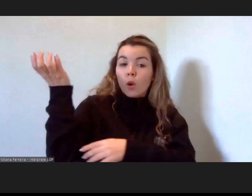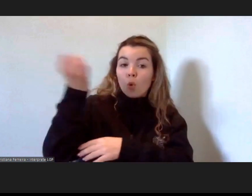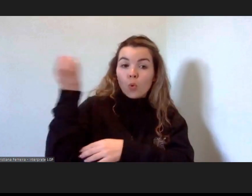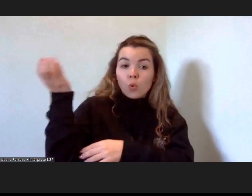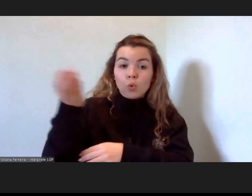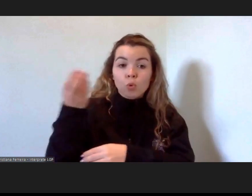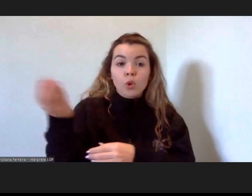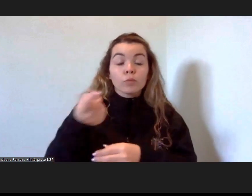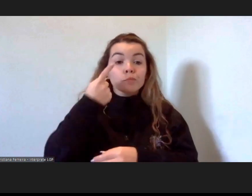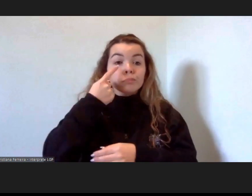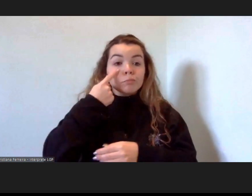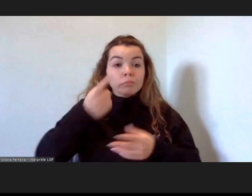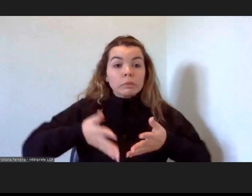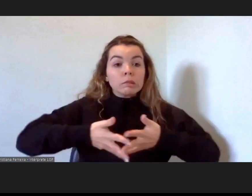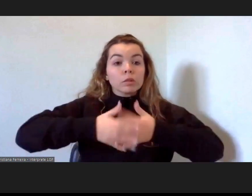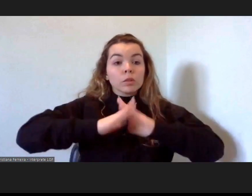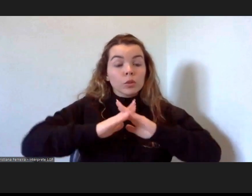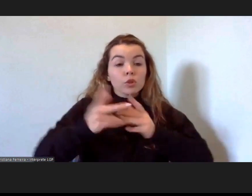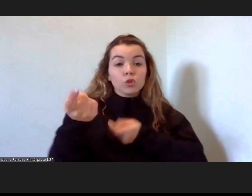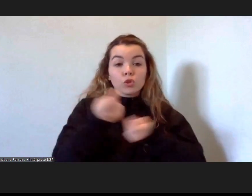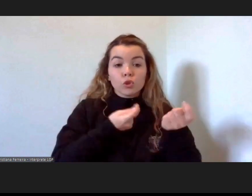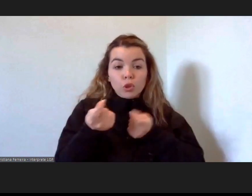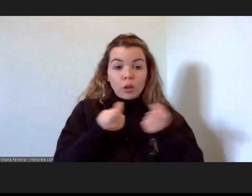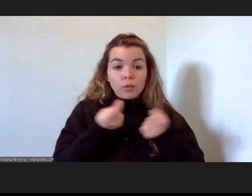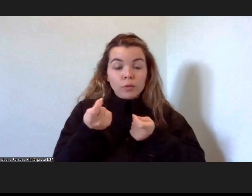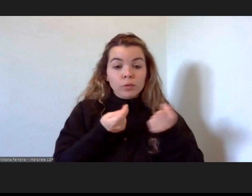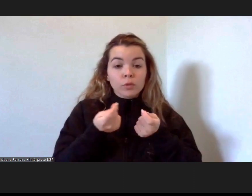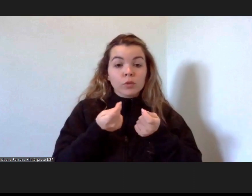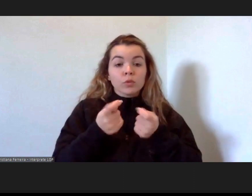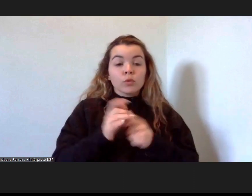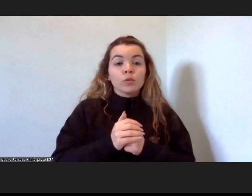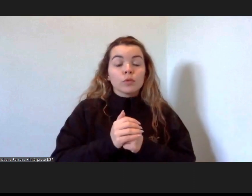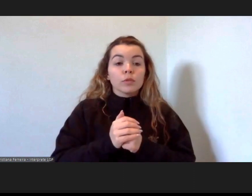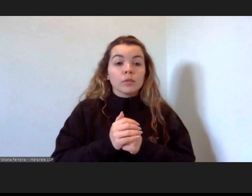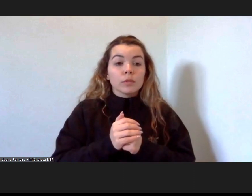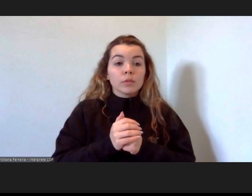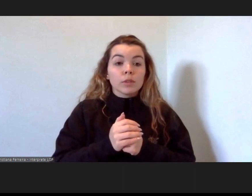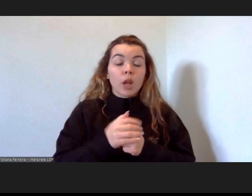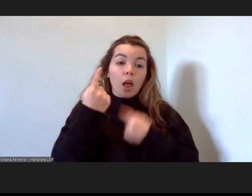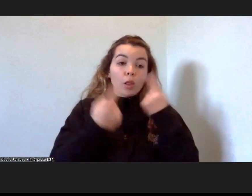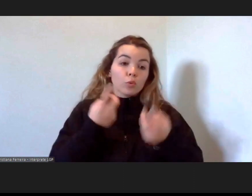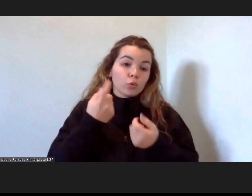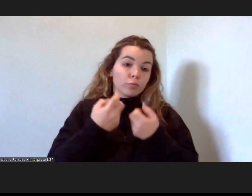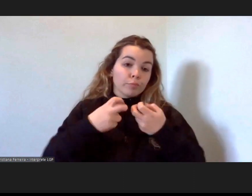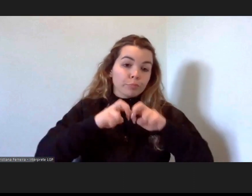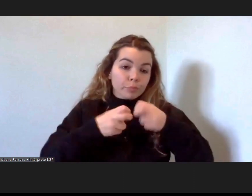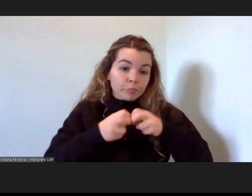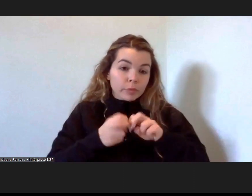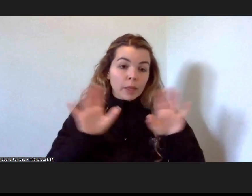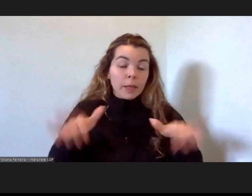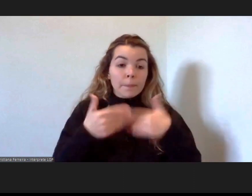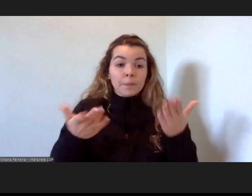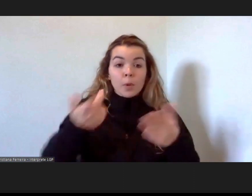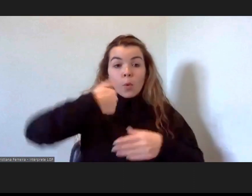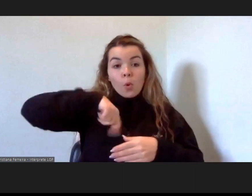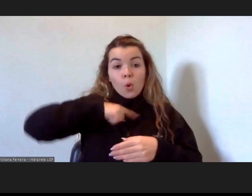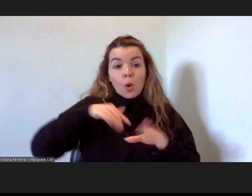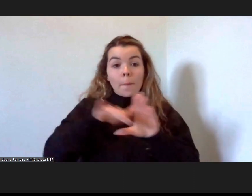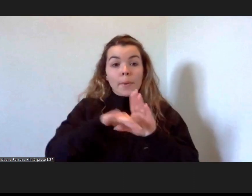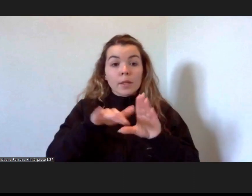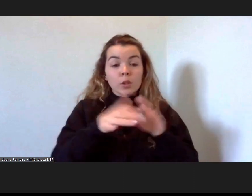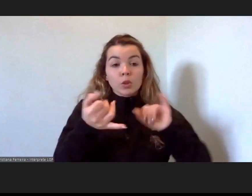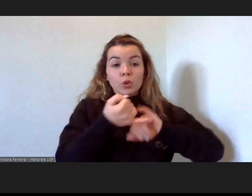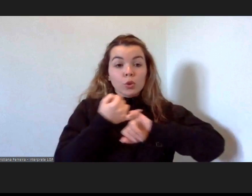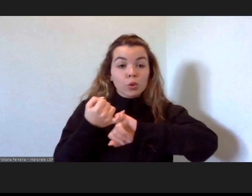estruturas também de gestão de conflitos. E é nesse sentido que contamos hoje com a participação da Associação de